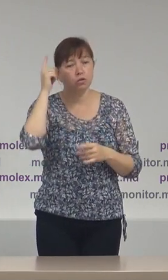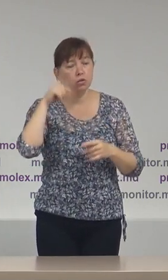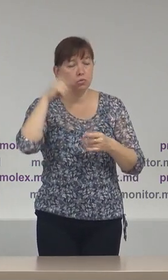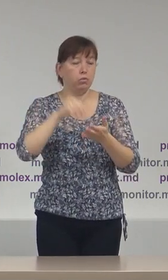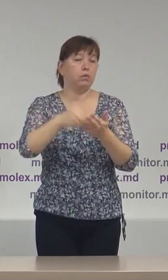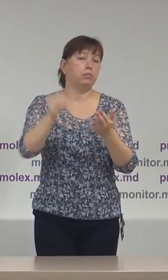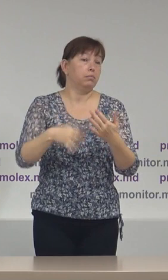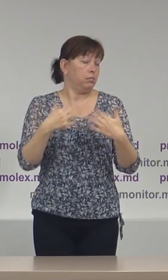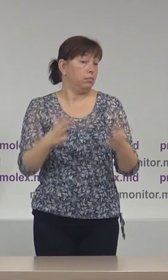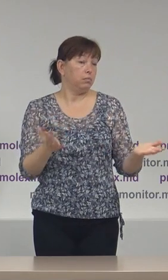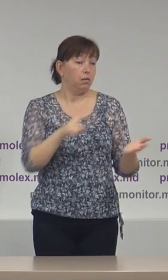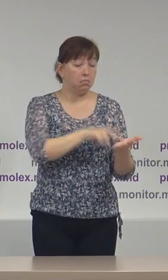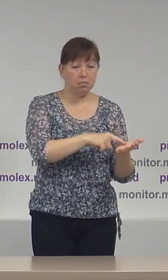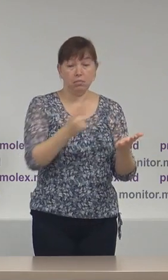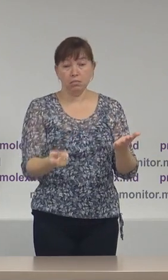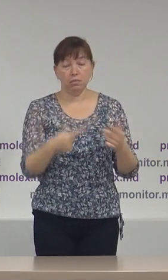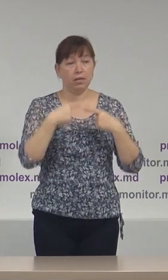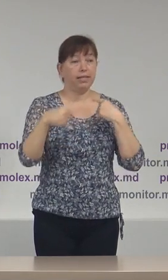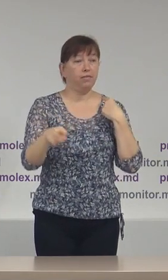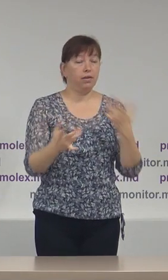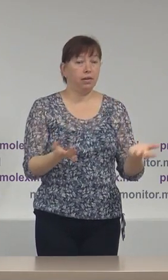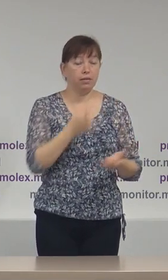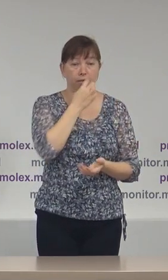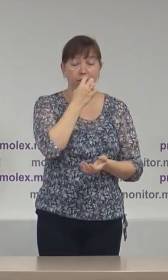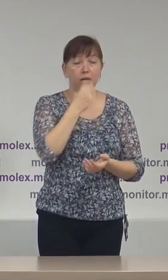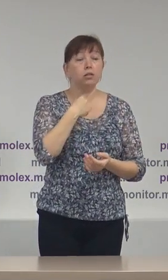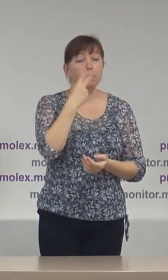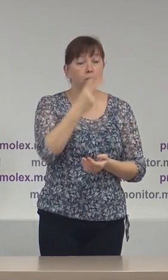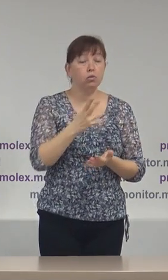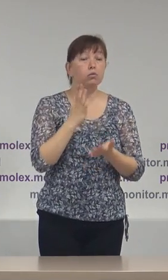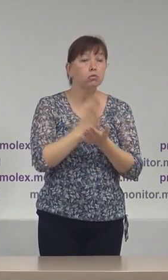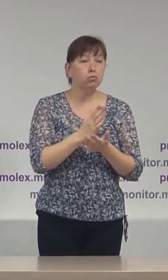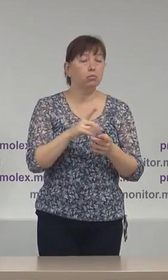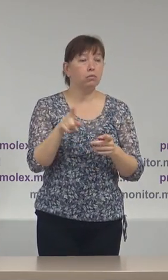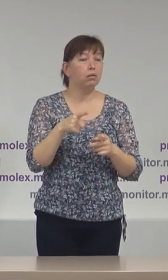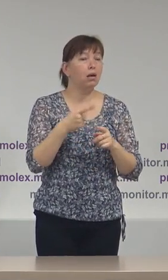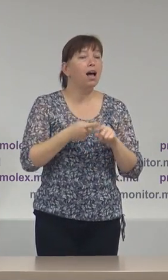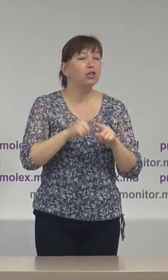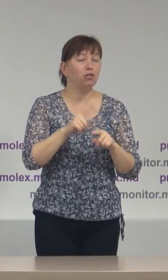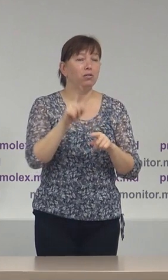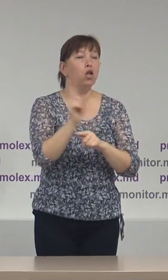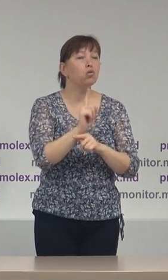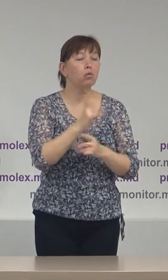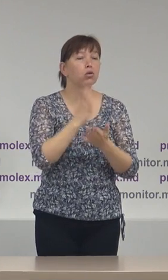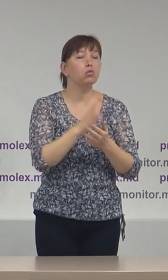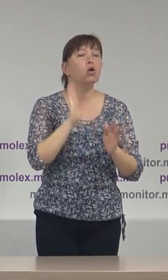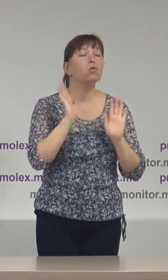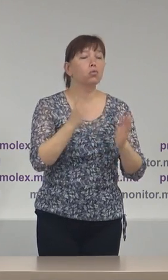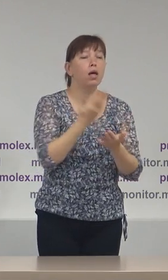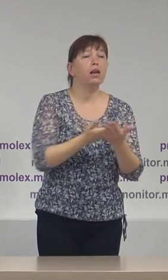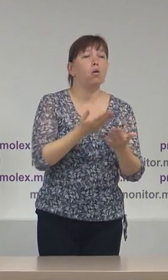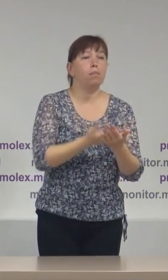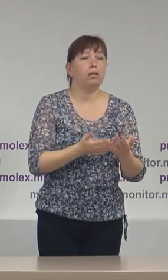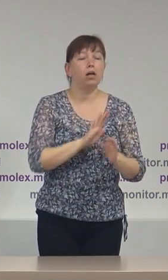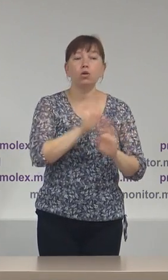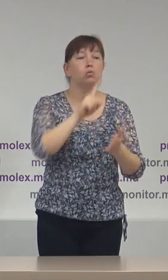aceste norme au fost emise cu titlul de recomandare fără a fi obligătorii. Deci, din acest punct de